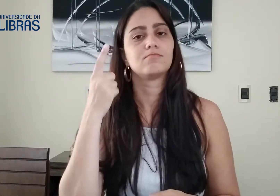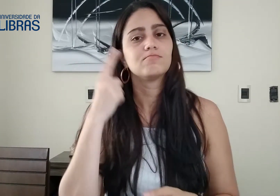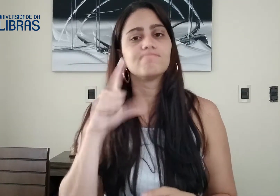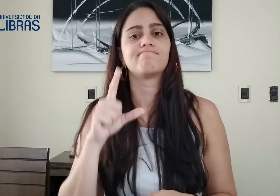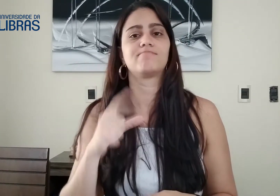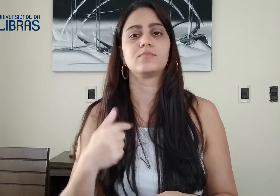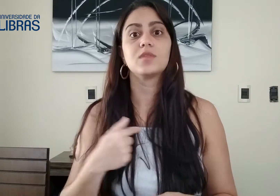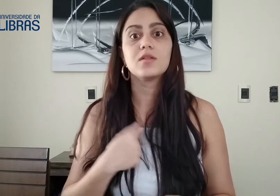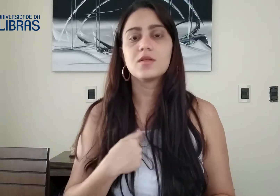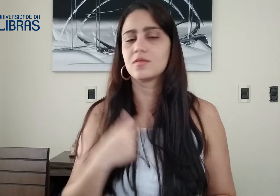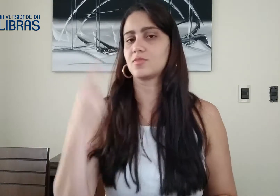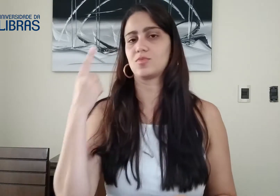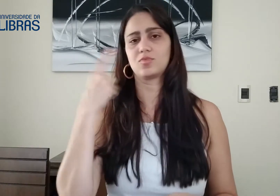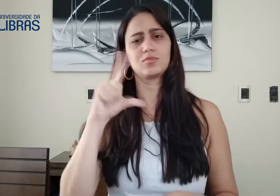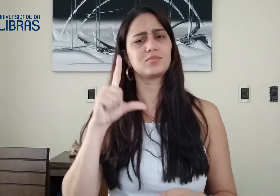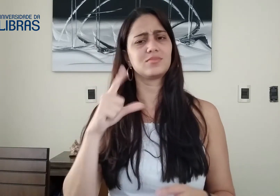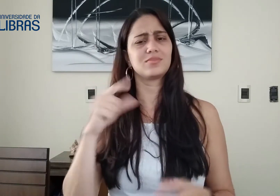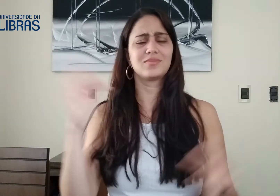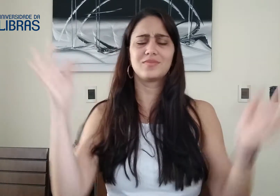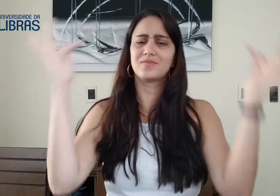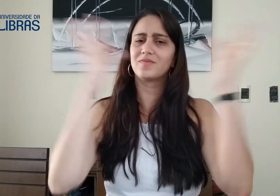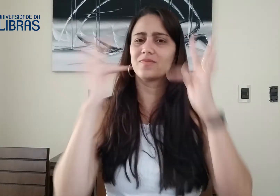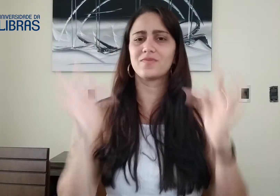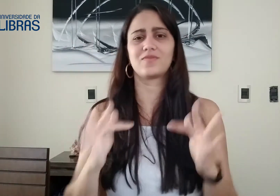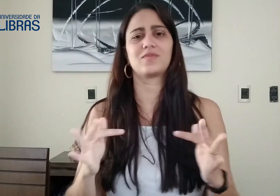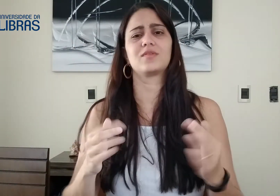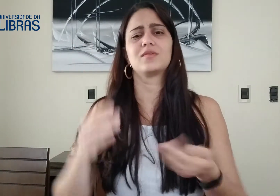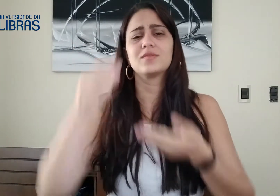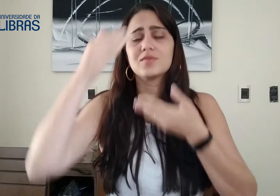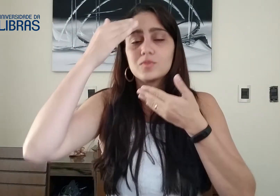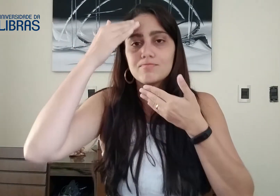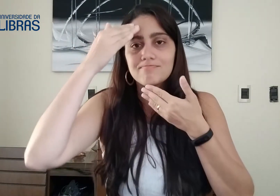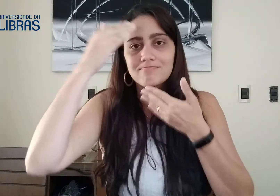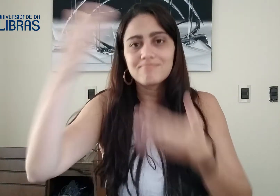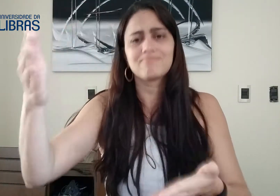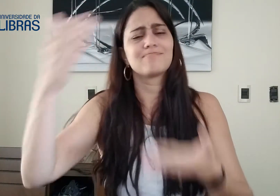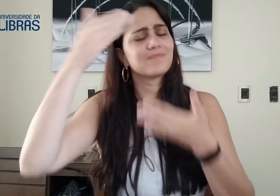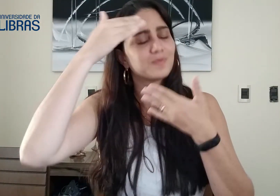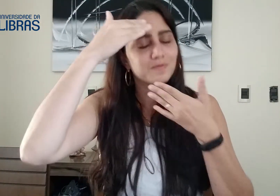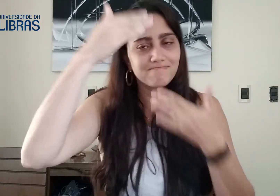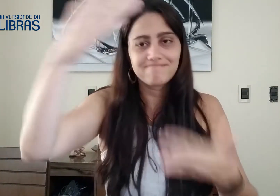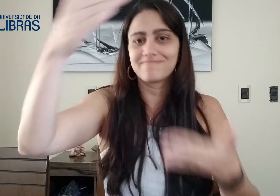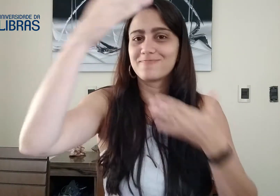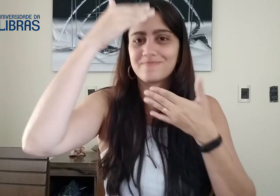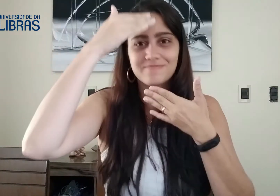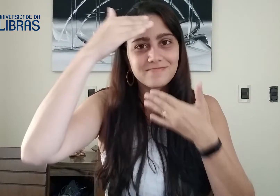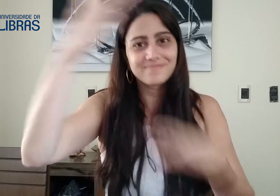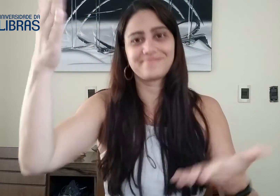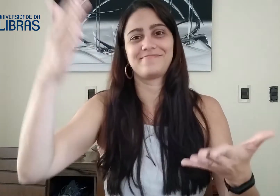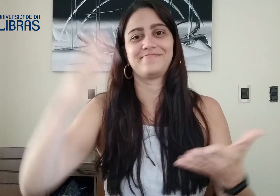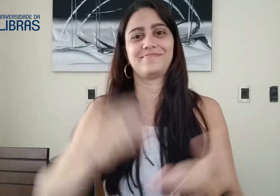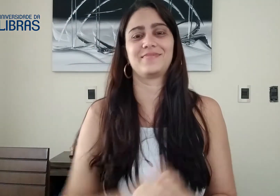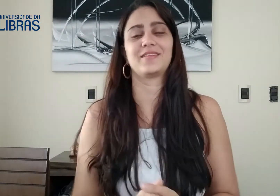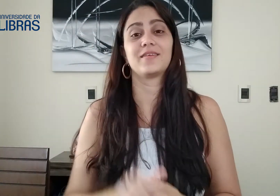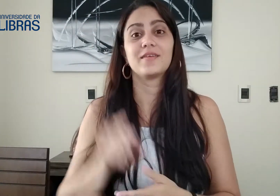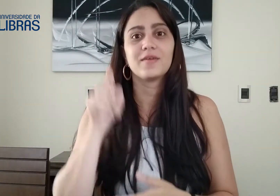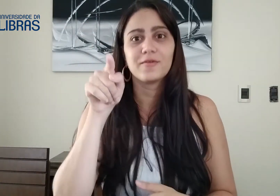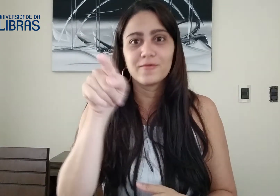fiz quando eu entrei nesse curso, você consegue. Porque eu também consegui, eu fiquei muito feliz, eu estou muito, muito